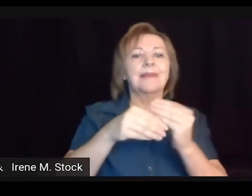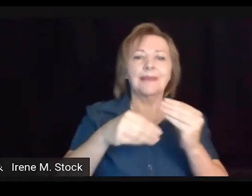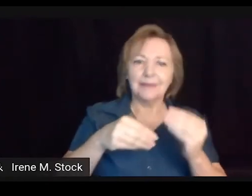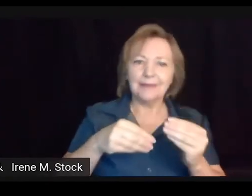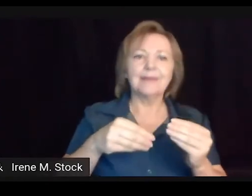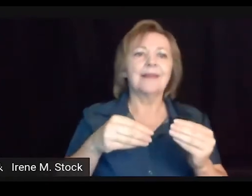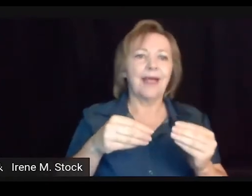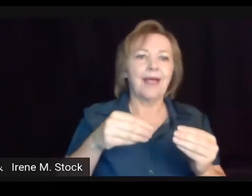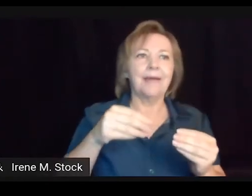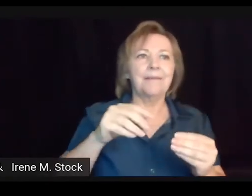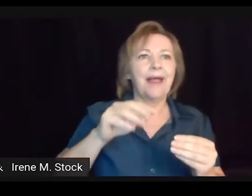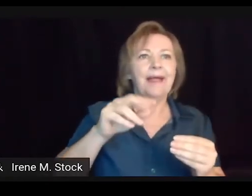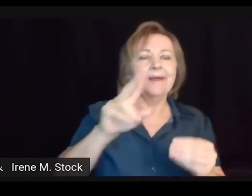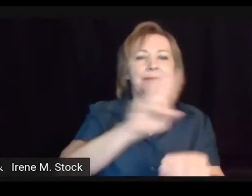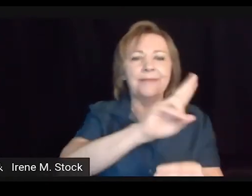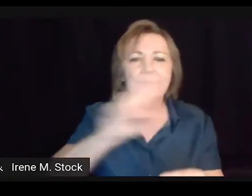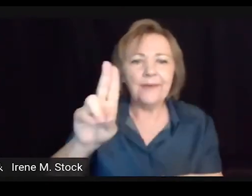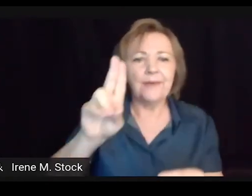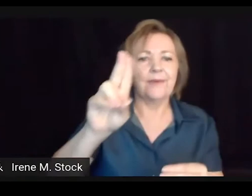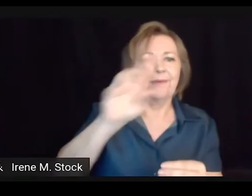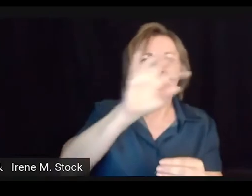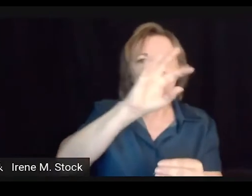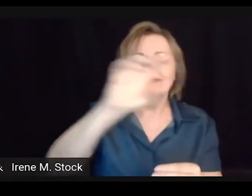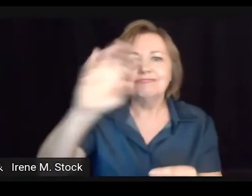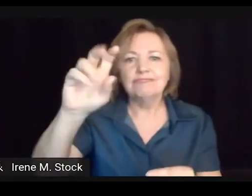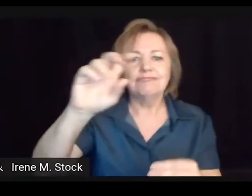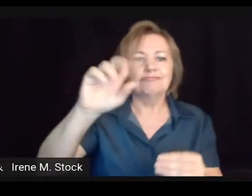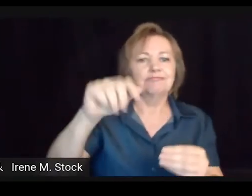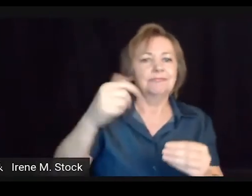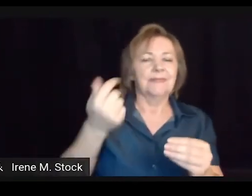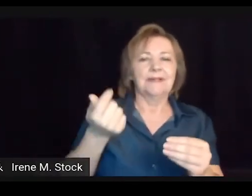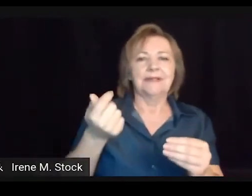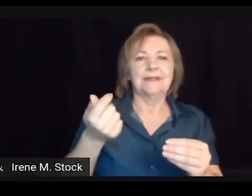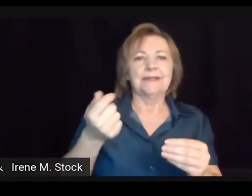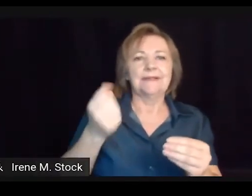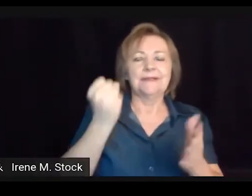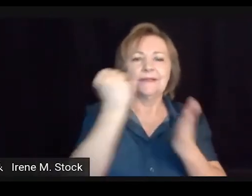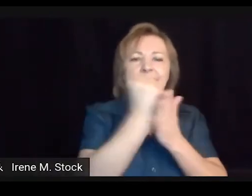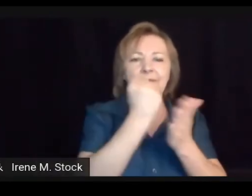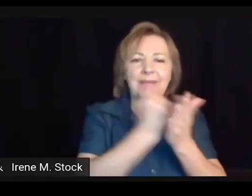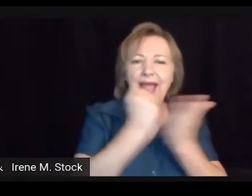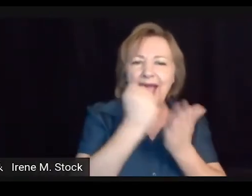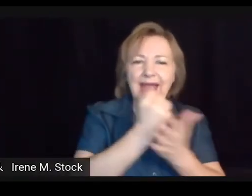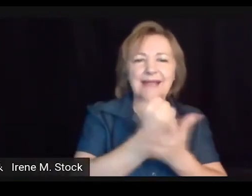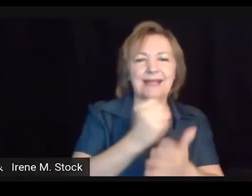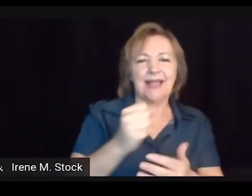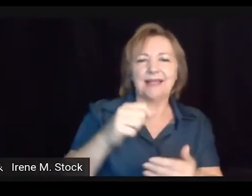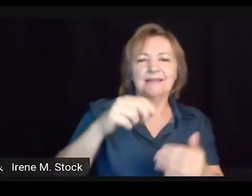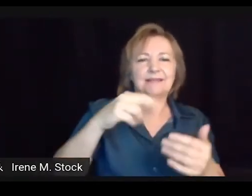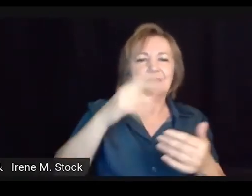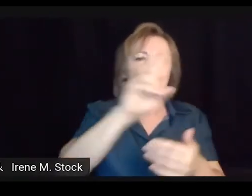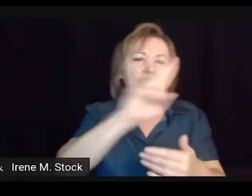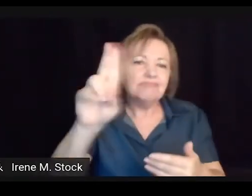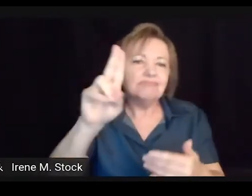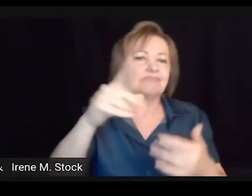Não, o alfabeto, a datilologia ali, ela é um complemento, né, para um nome,